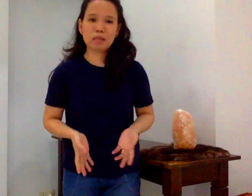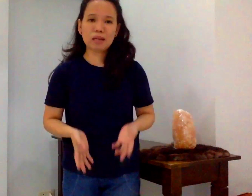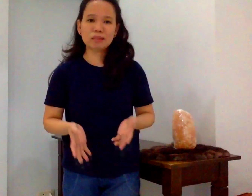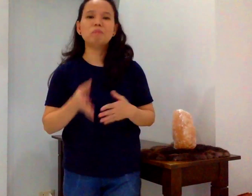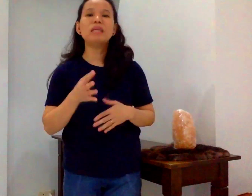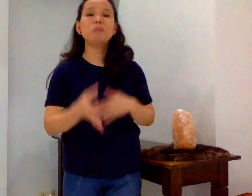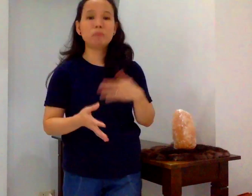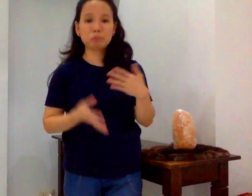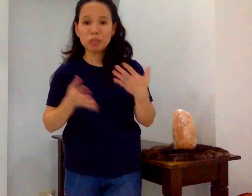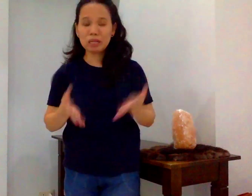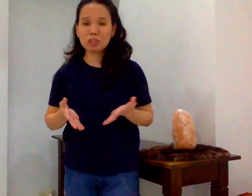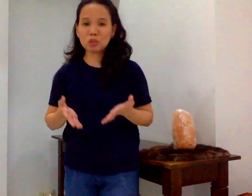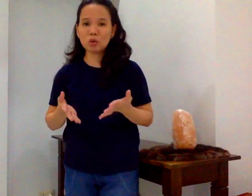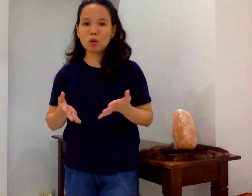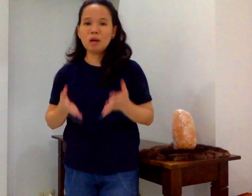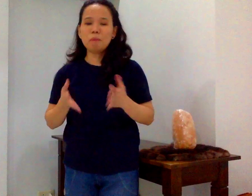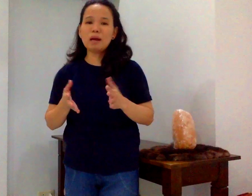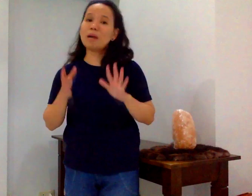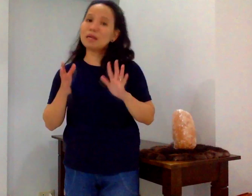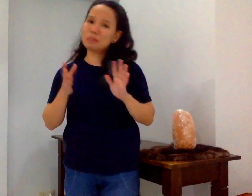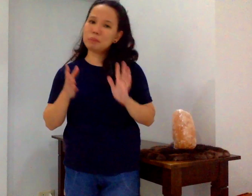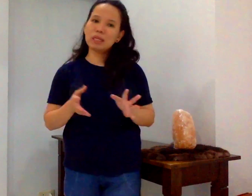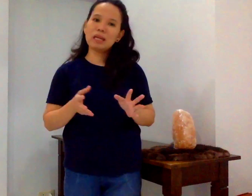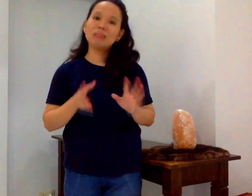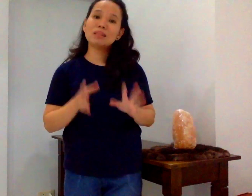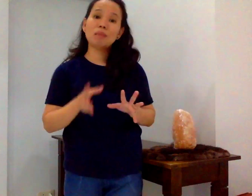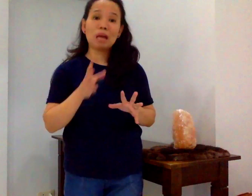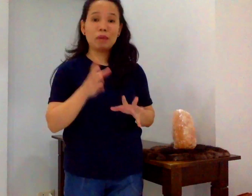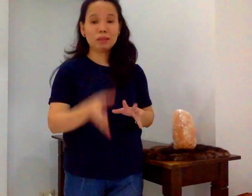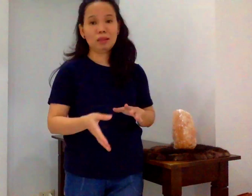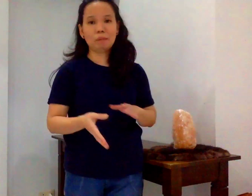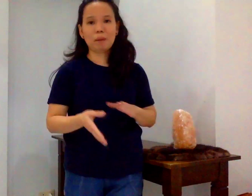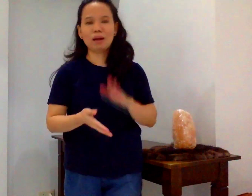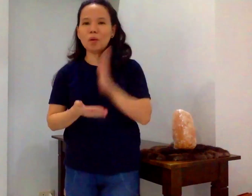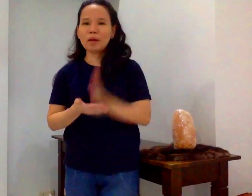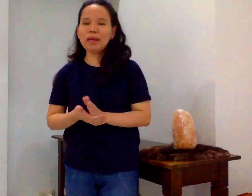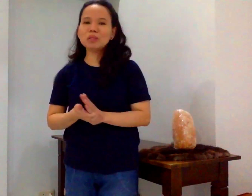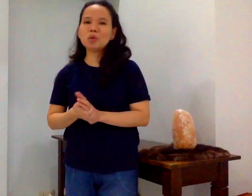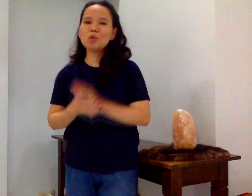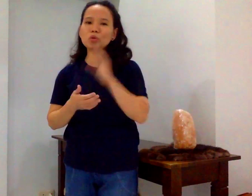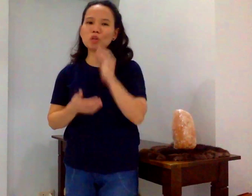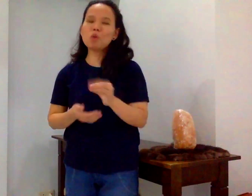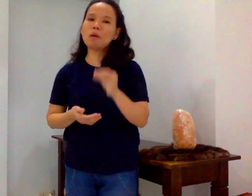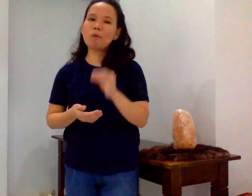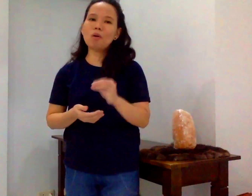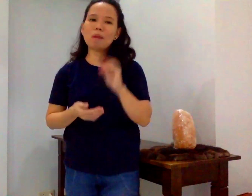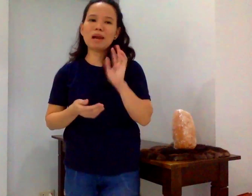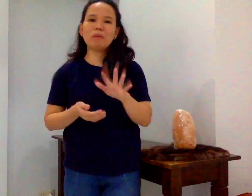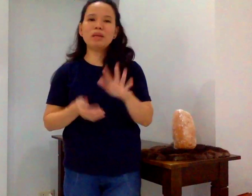at ma-implement mo na rin ito para makatitid ka na at least itang healthy ka pa. Okay? So, kung gusto mo pa po malaman ng